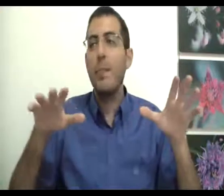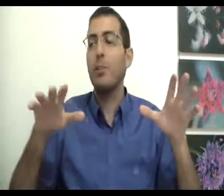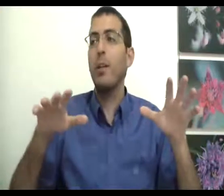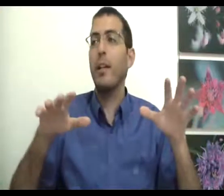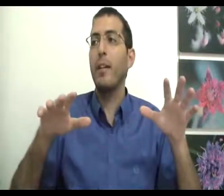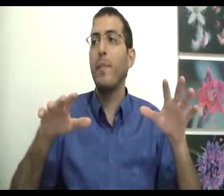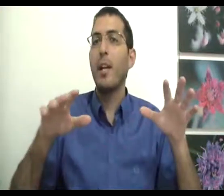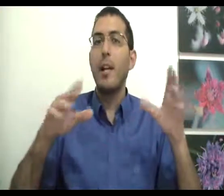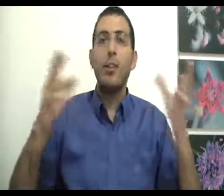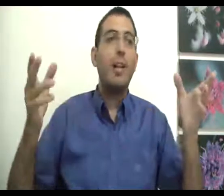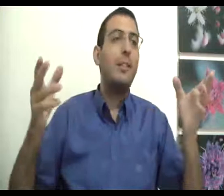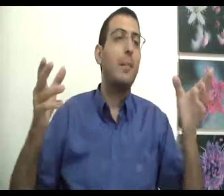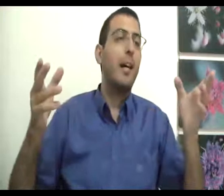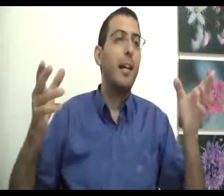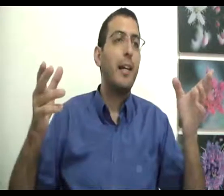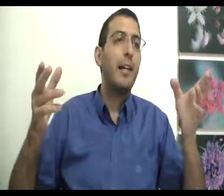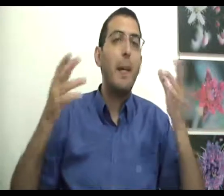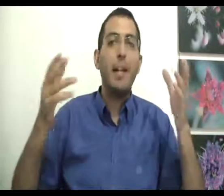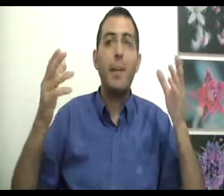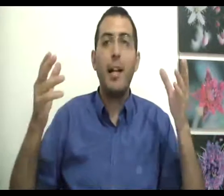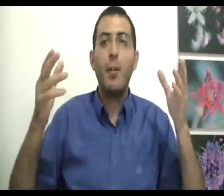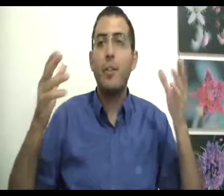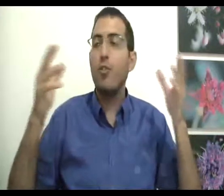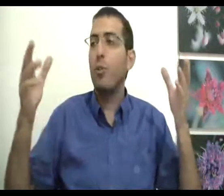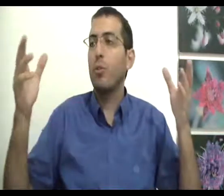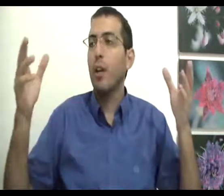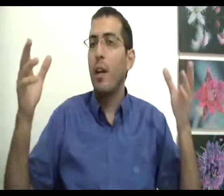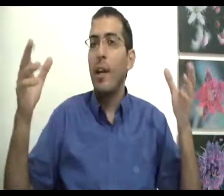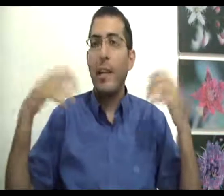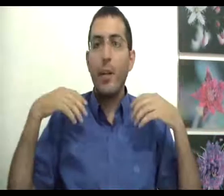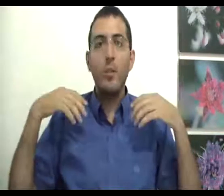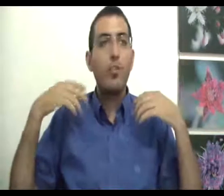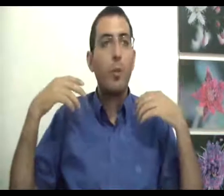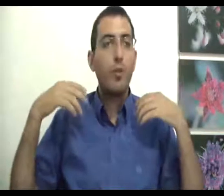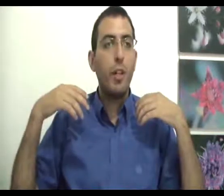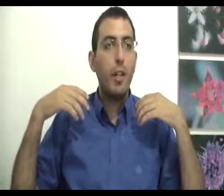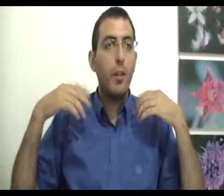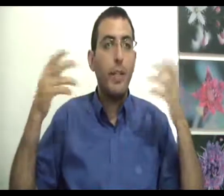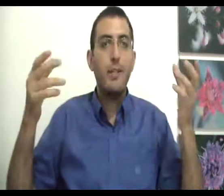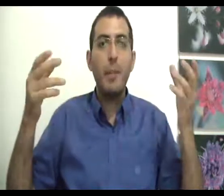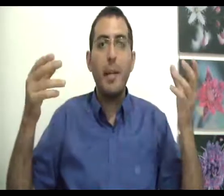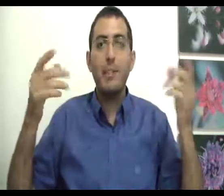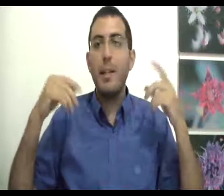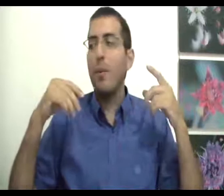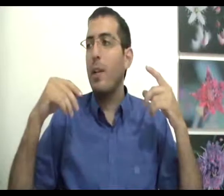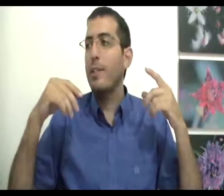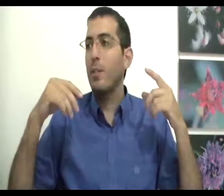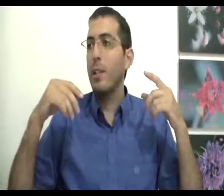משהו אחר תשאלת עצמך רגע אחד למה אני בכלל רוצה לשתות? כי אני רוצה שהגוף שלי לא יהיה צמא אז מה אני יכול לעשות? אני